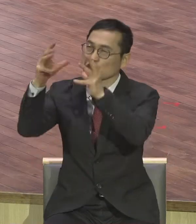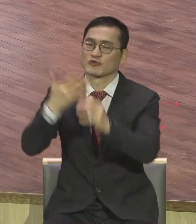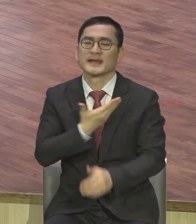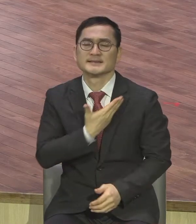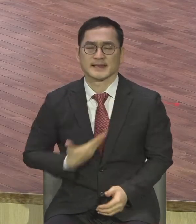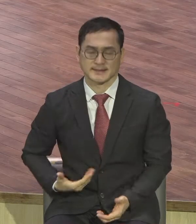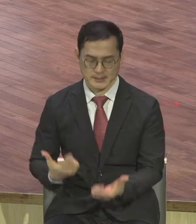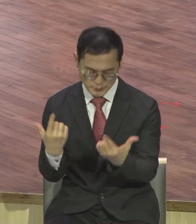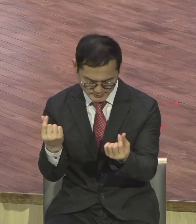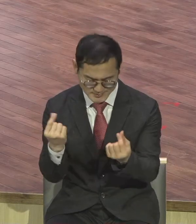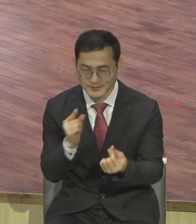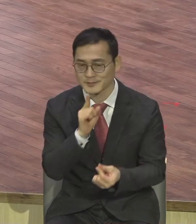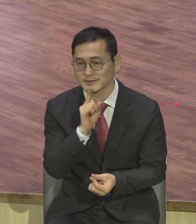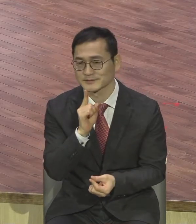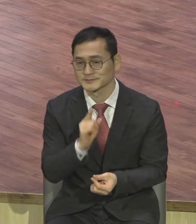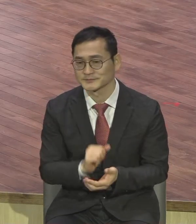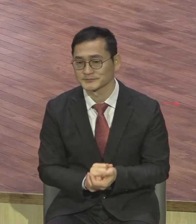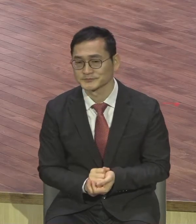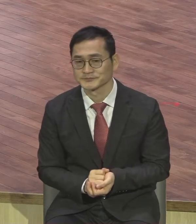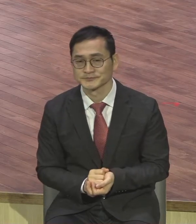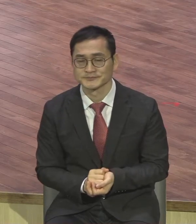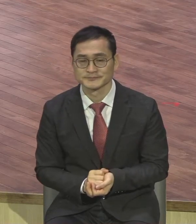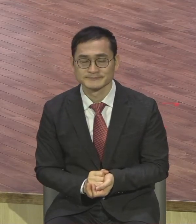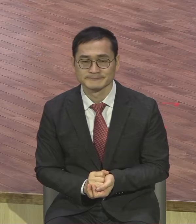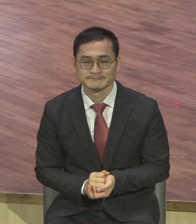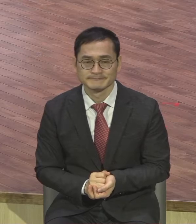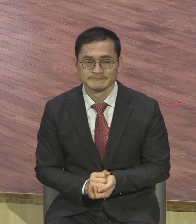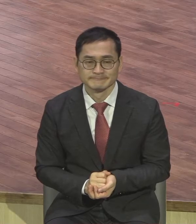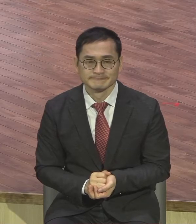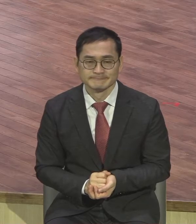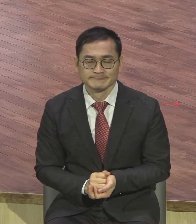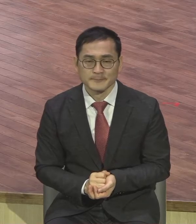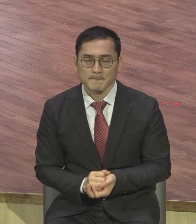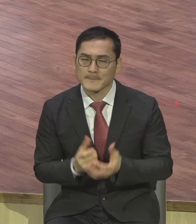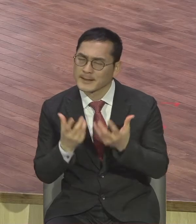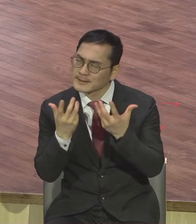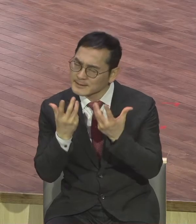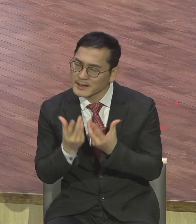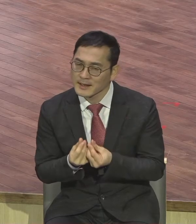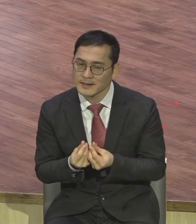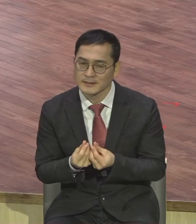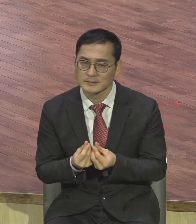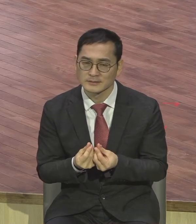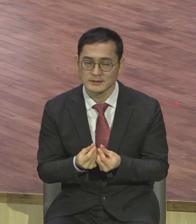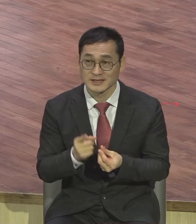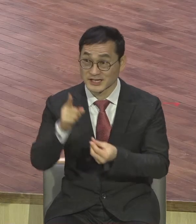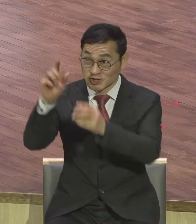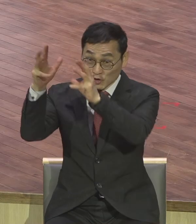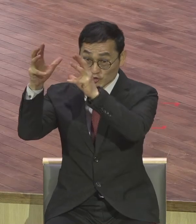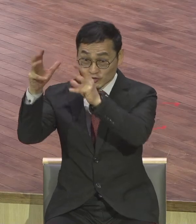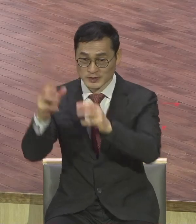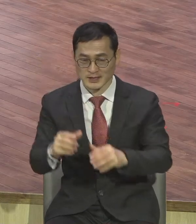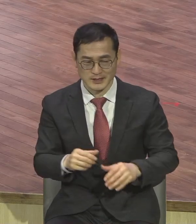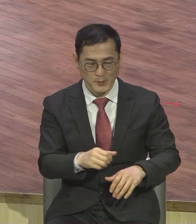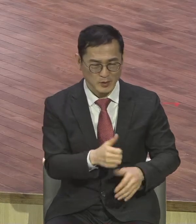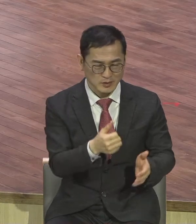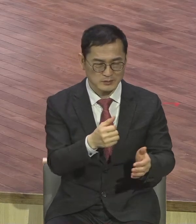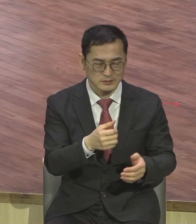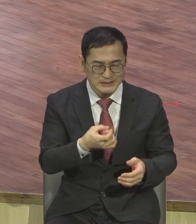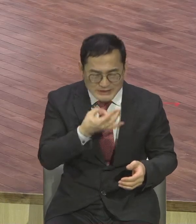예수님께서는 이해를 돕기 위해서 천국을 곡관으로 비유를 하면서 그곳에